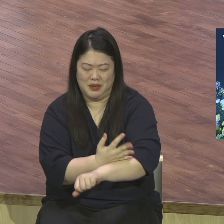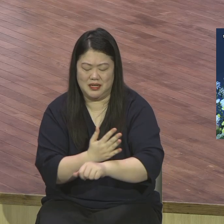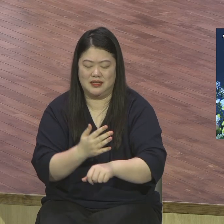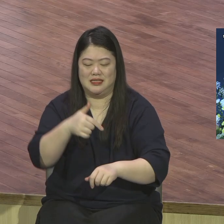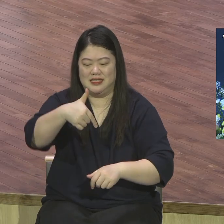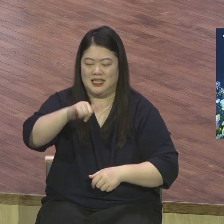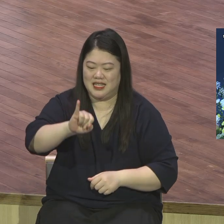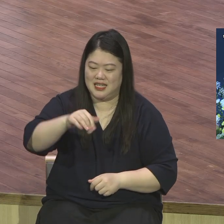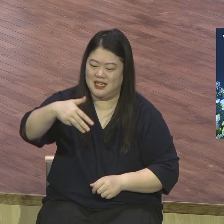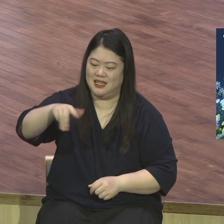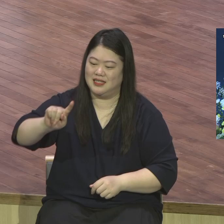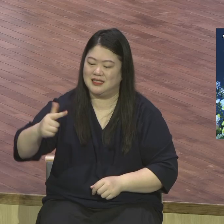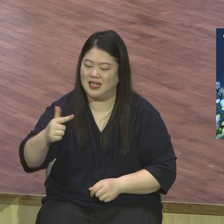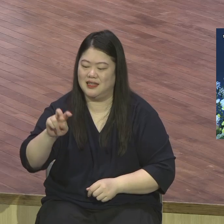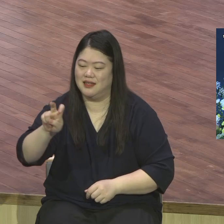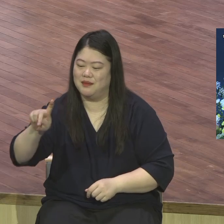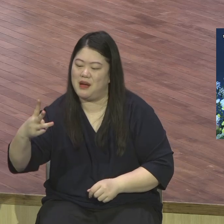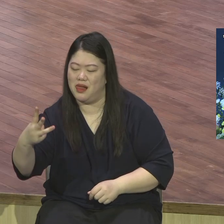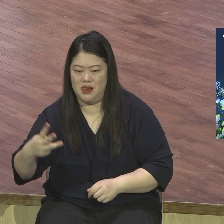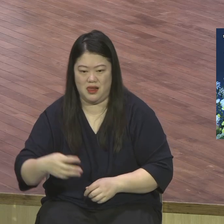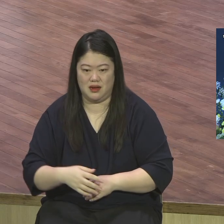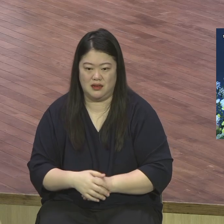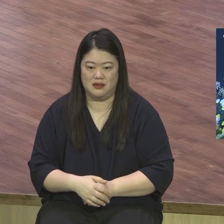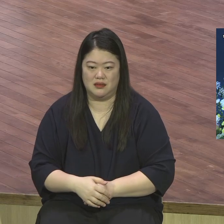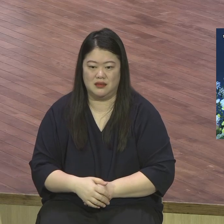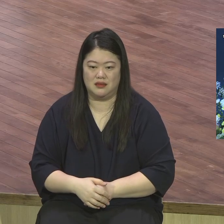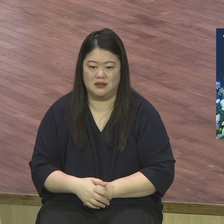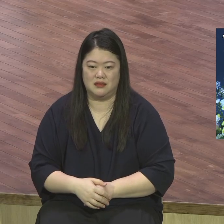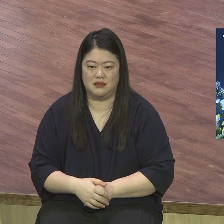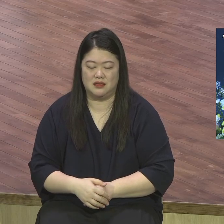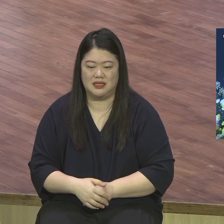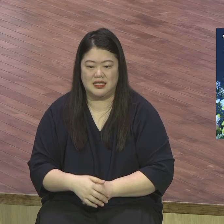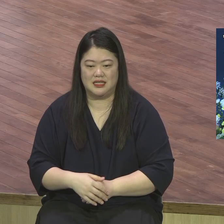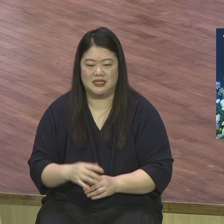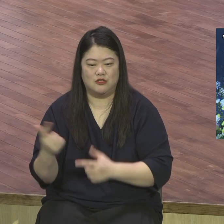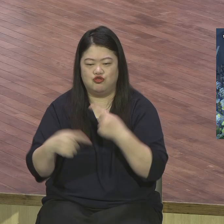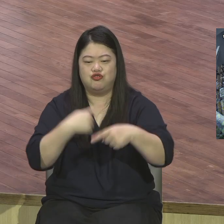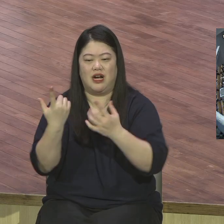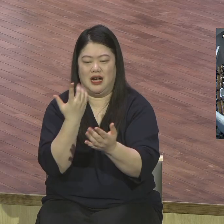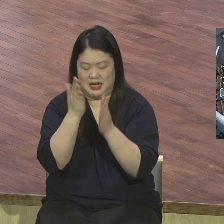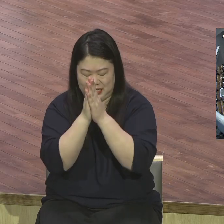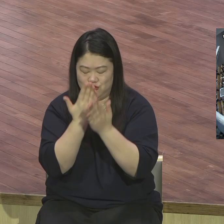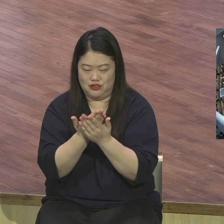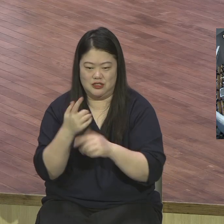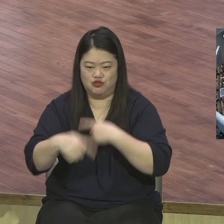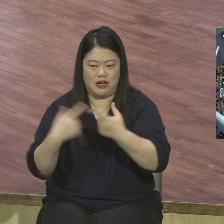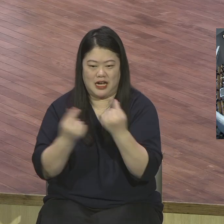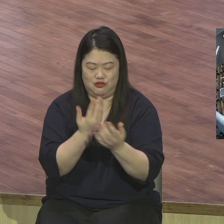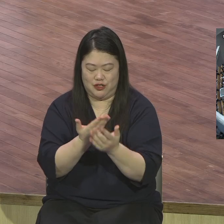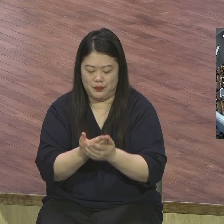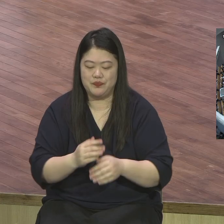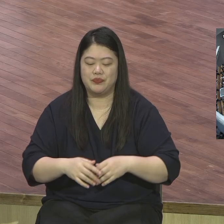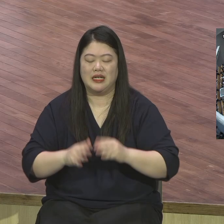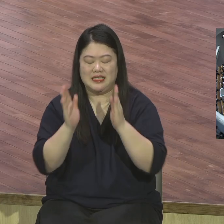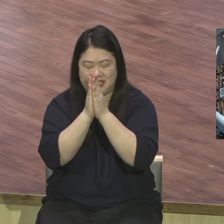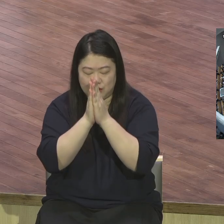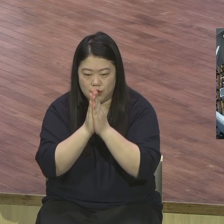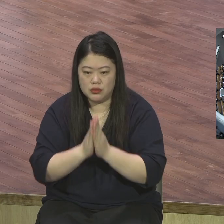이거 해야 돼요 기 찬 말 따라서 기 찬 말 이거를